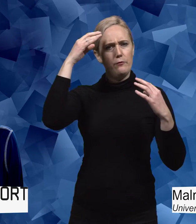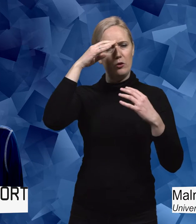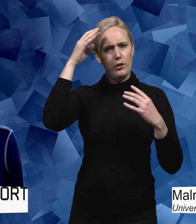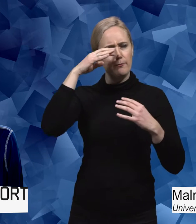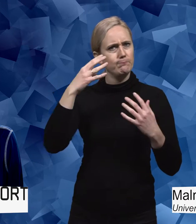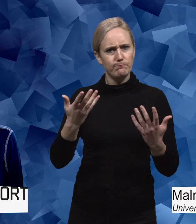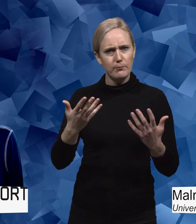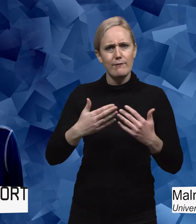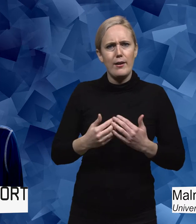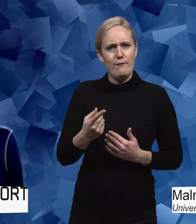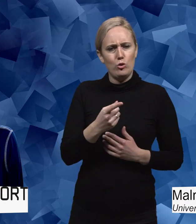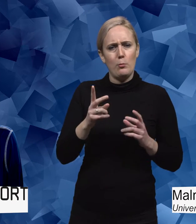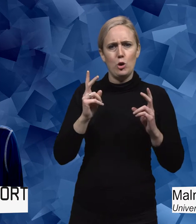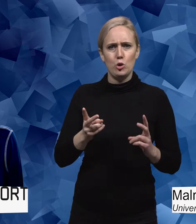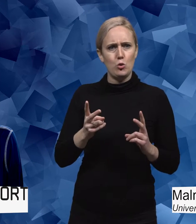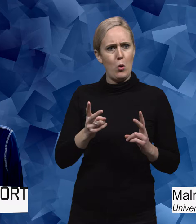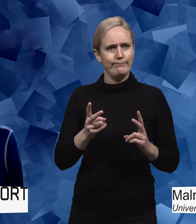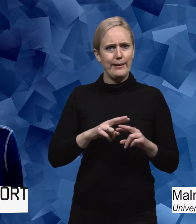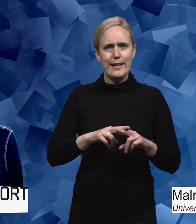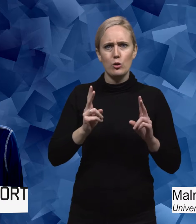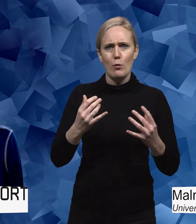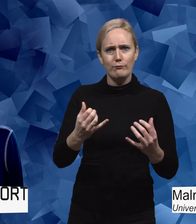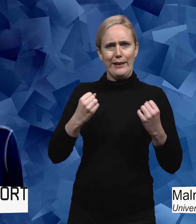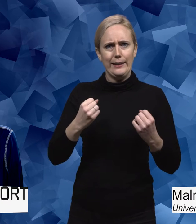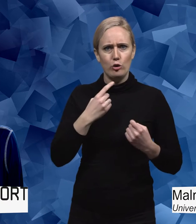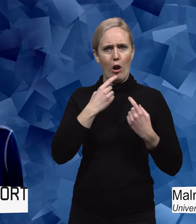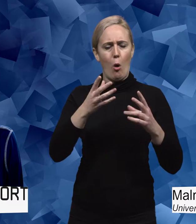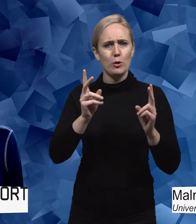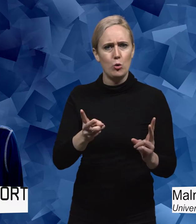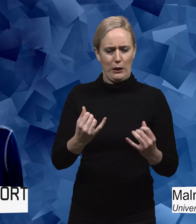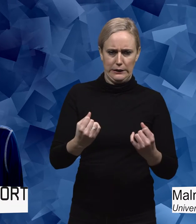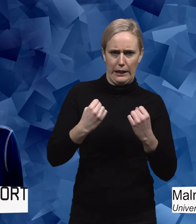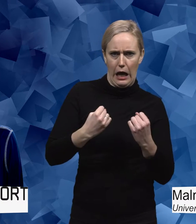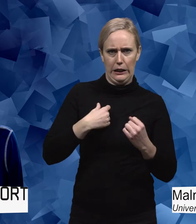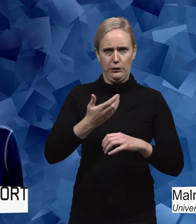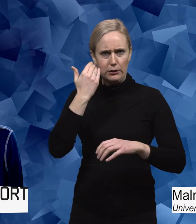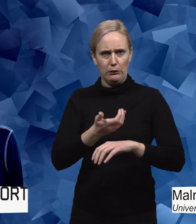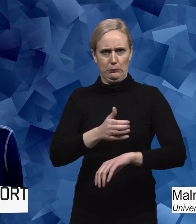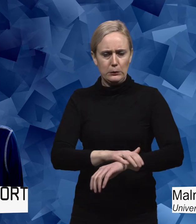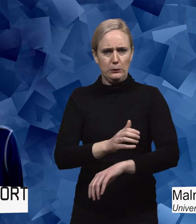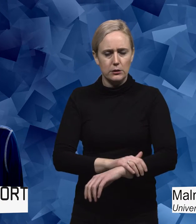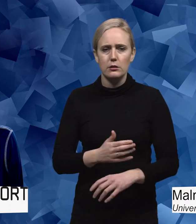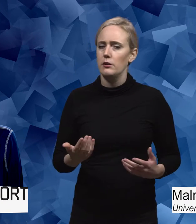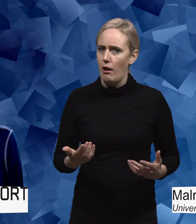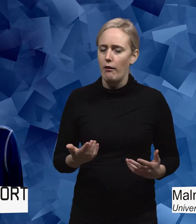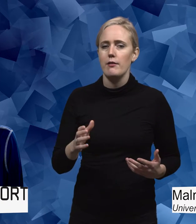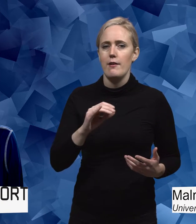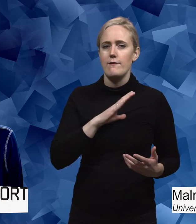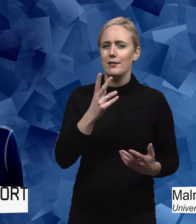varför är de så måna om att ständigt tala om det här, hur starka och kapabla de var. Men då fanns det också en annan